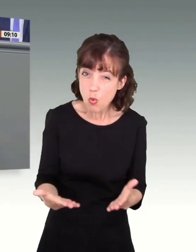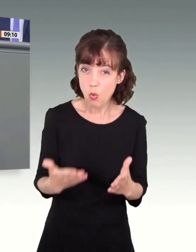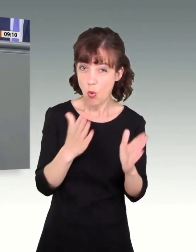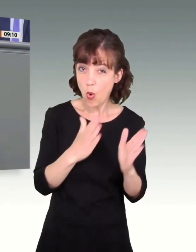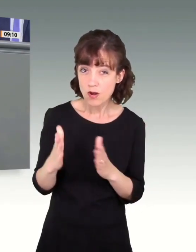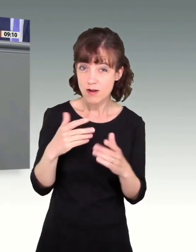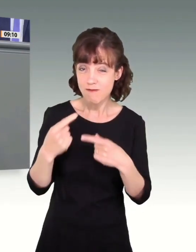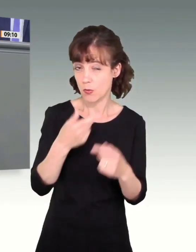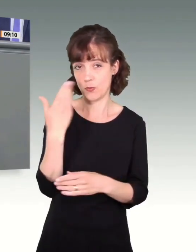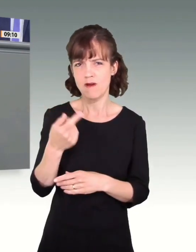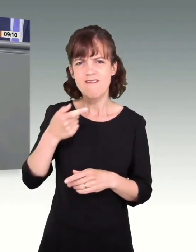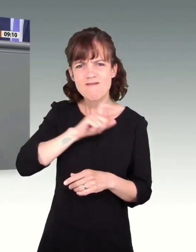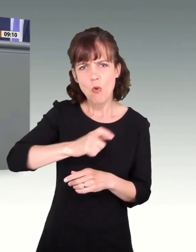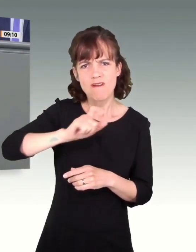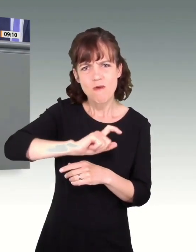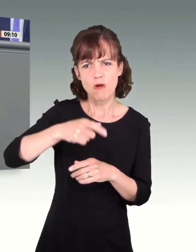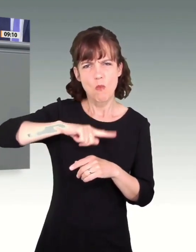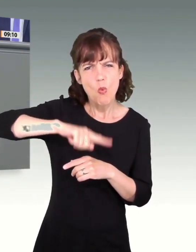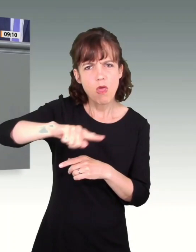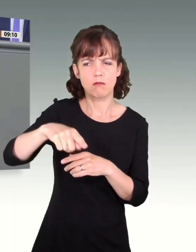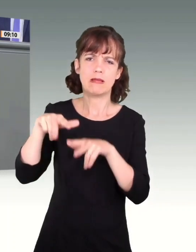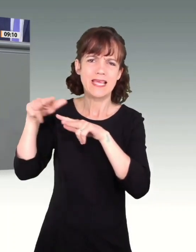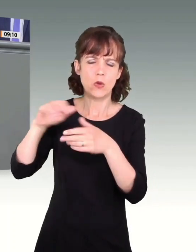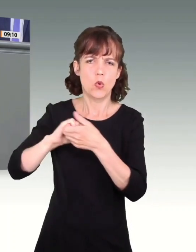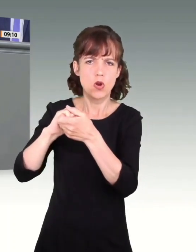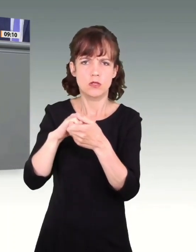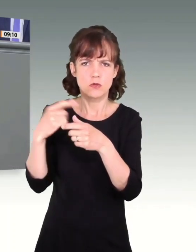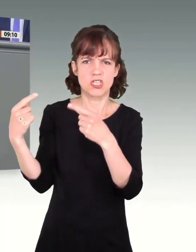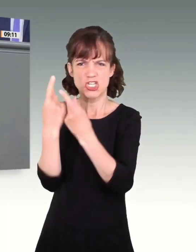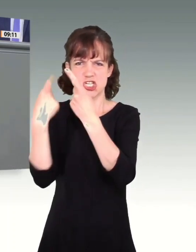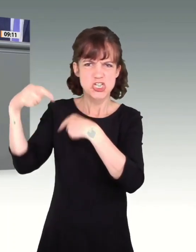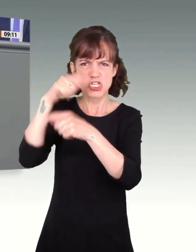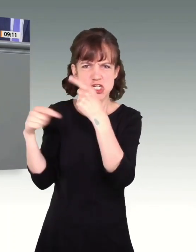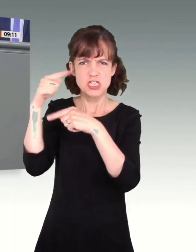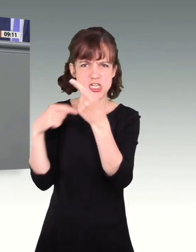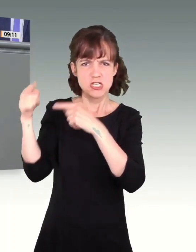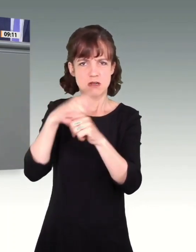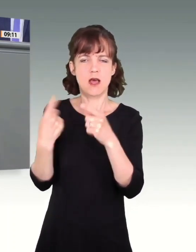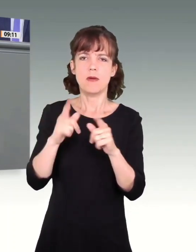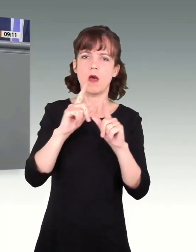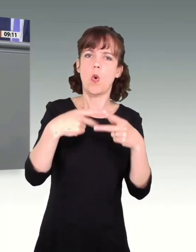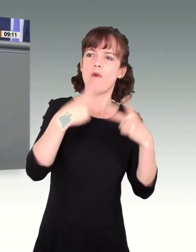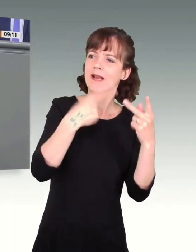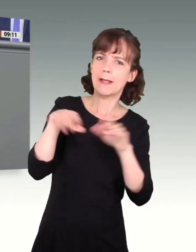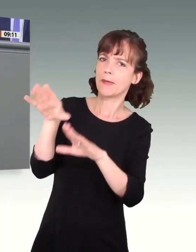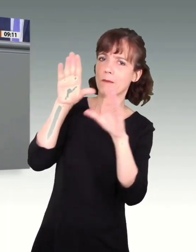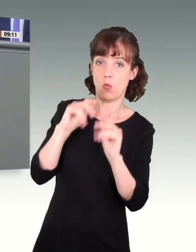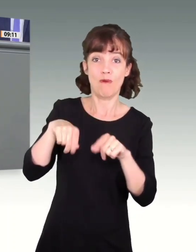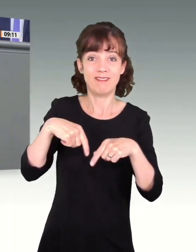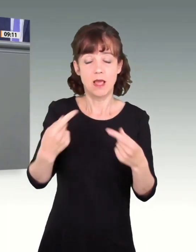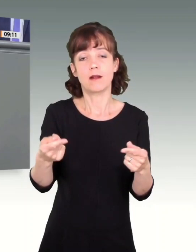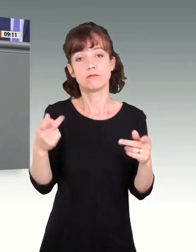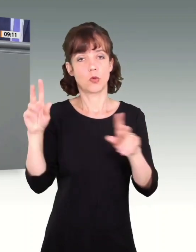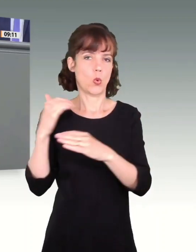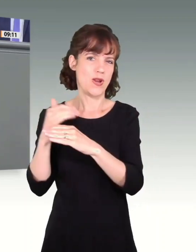über Wochen und Monate in der Regierung und in der Koalition miteinander streiten, hinter verschlossenen Türen. Ich zitiere meinen